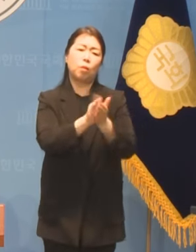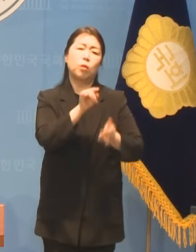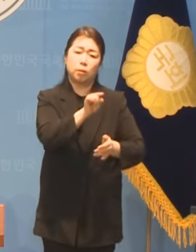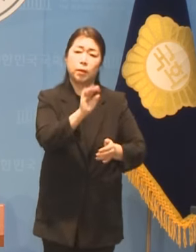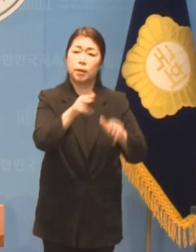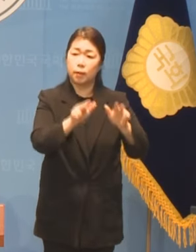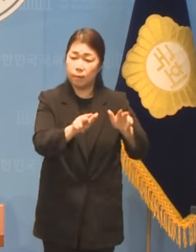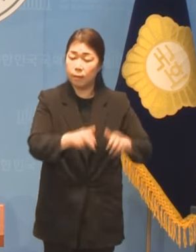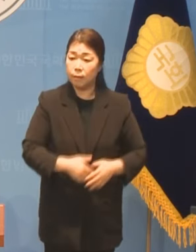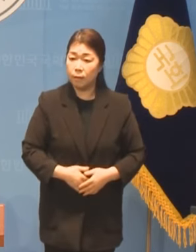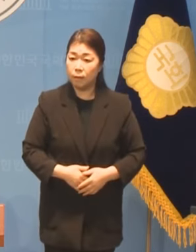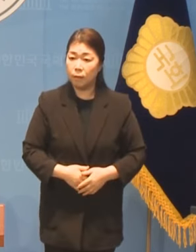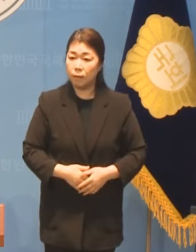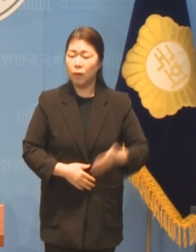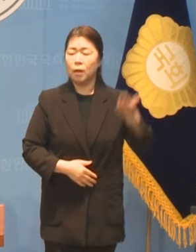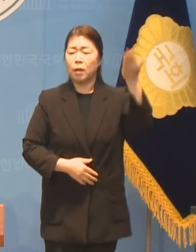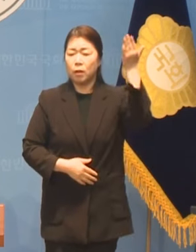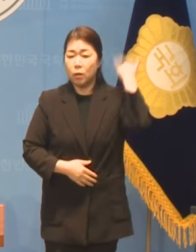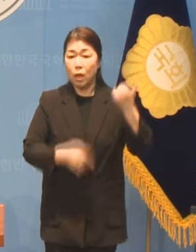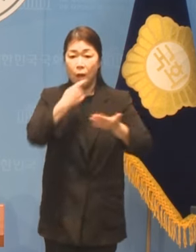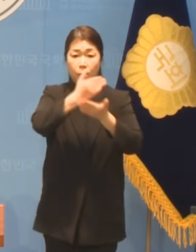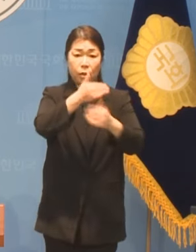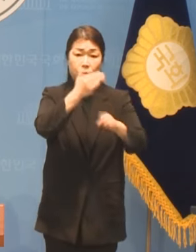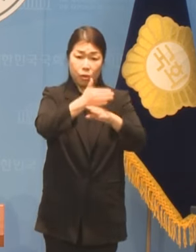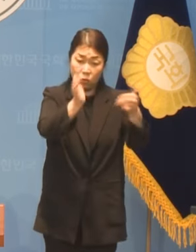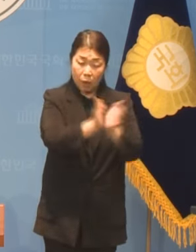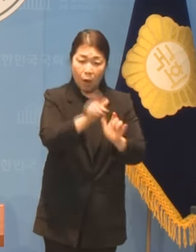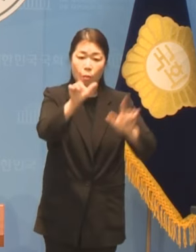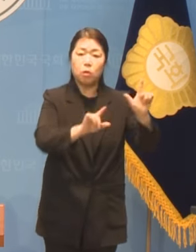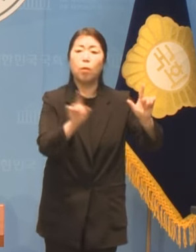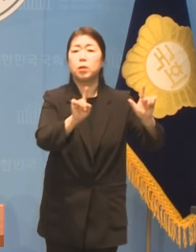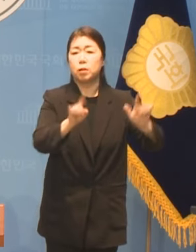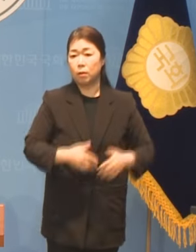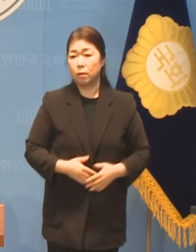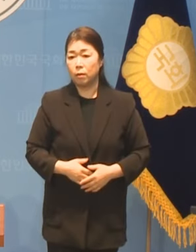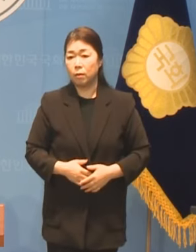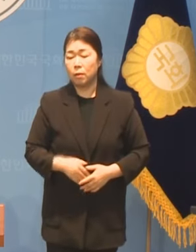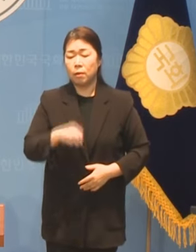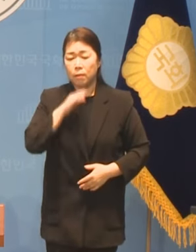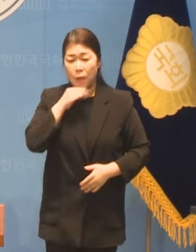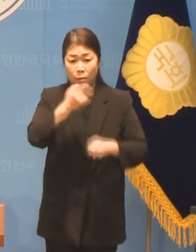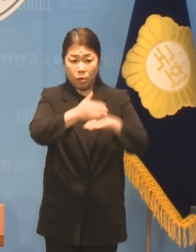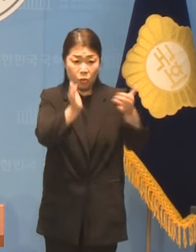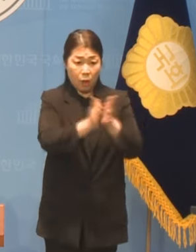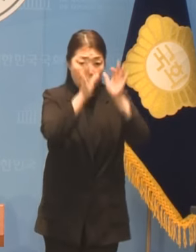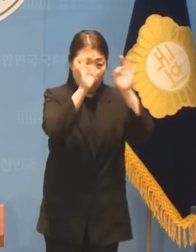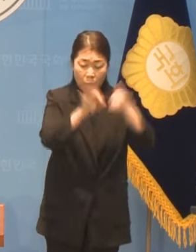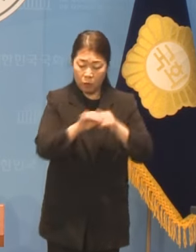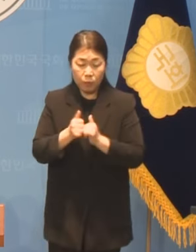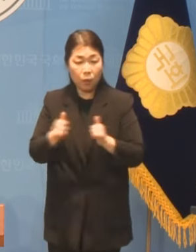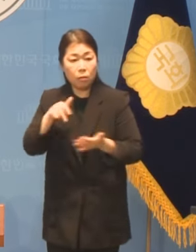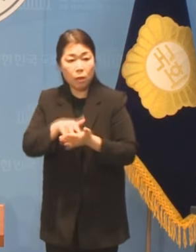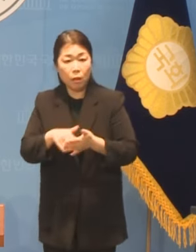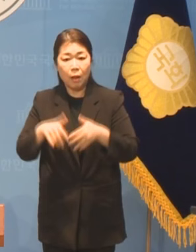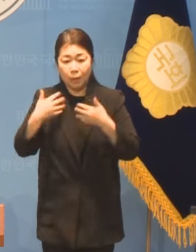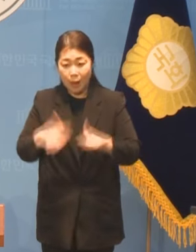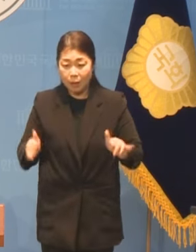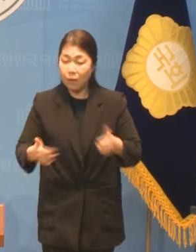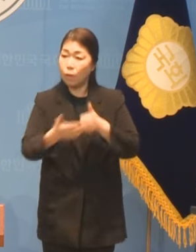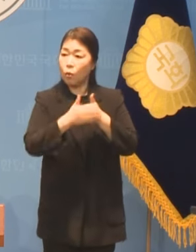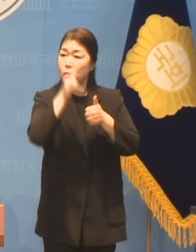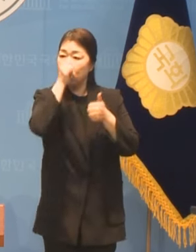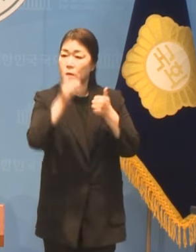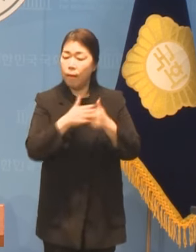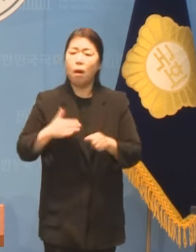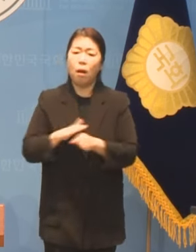강령은 어디 있습니까 민주당은 국민을 사랑하는 정당이었습니다 불평등과 양극화 해소로 모든 시민의